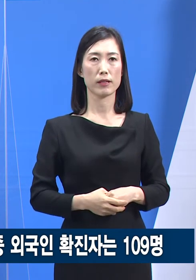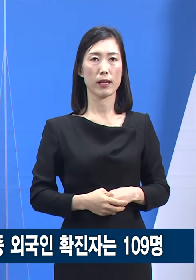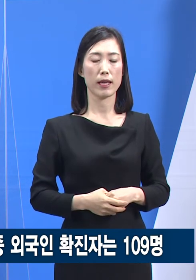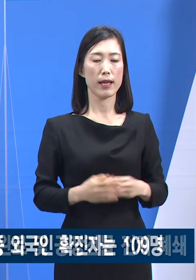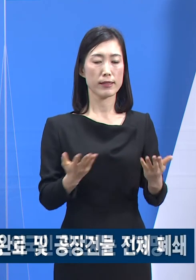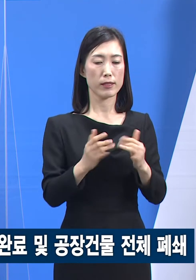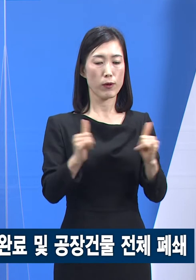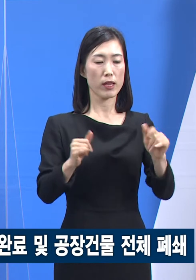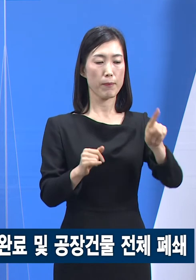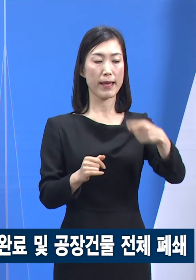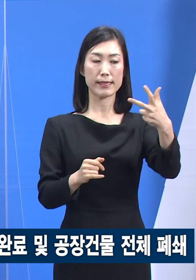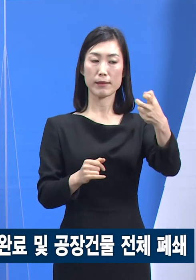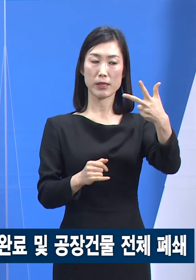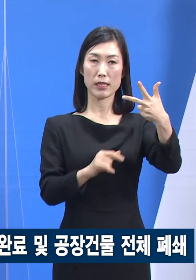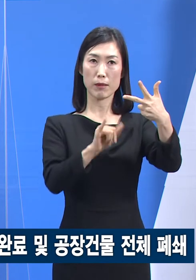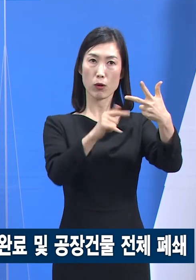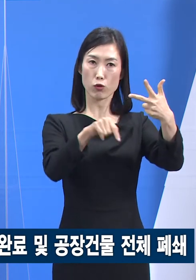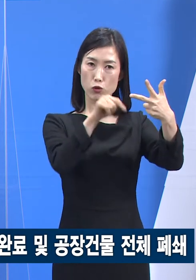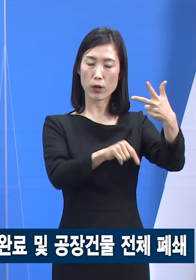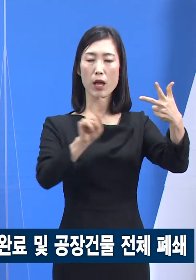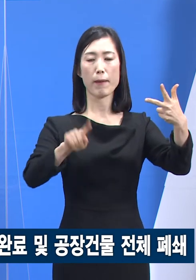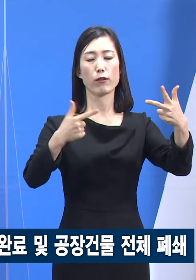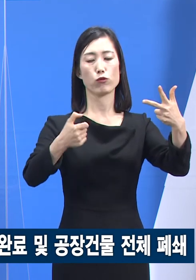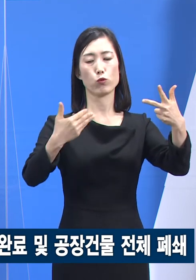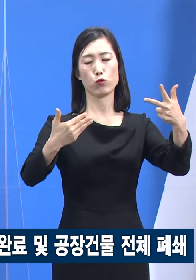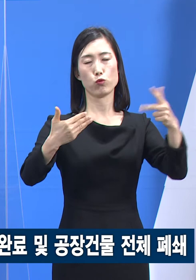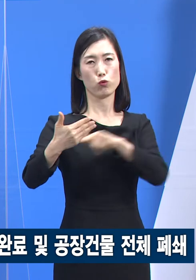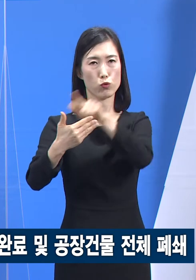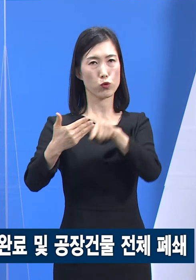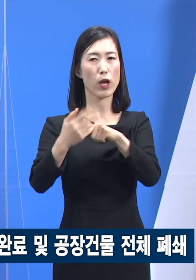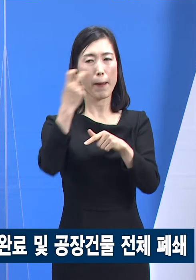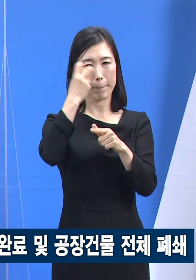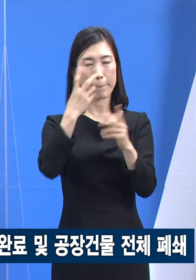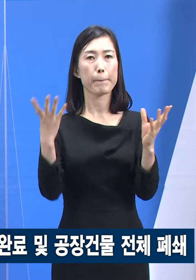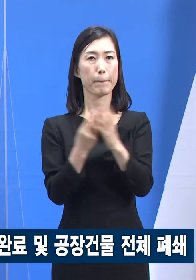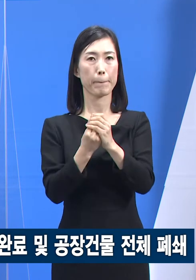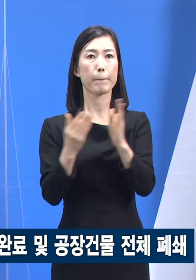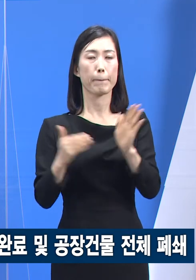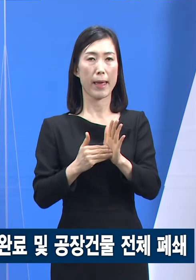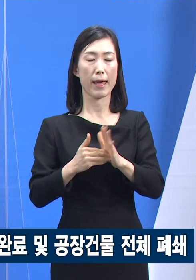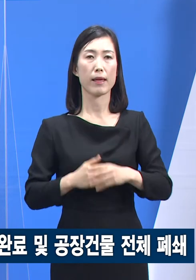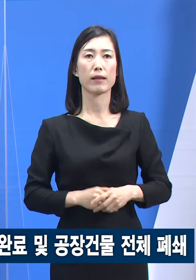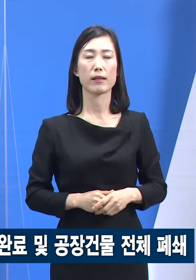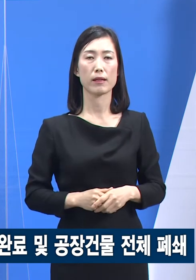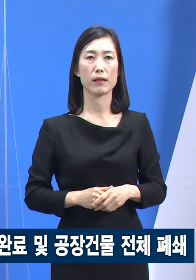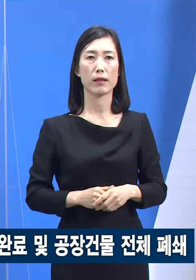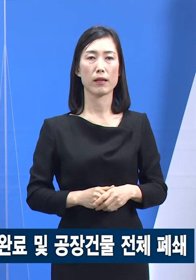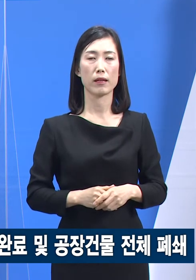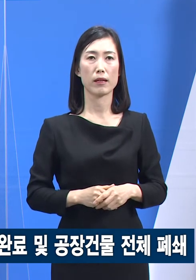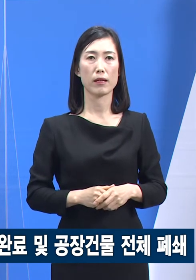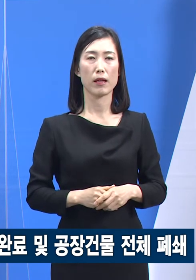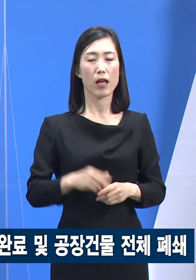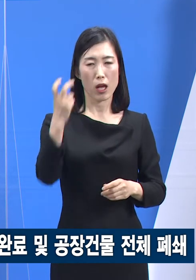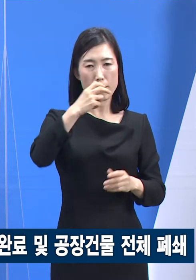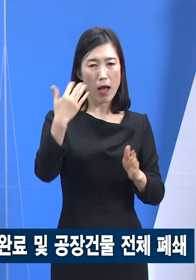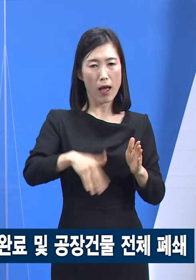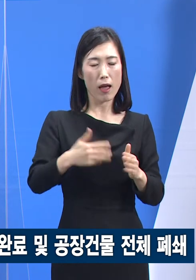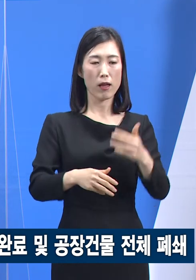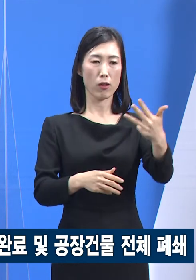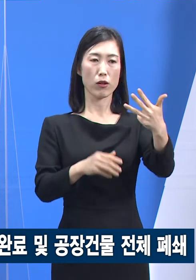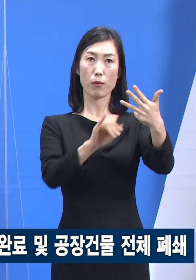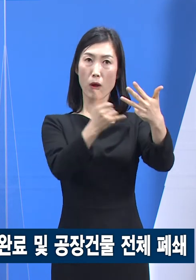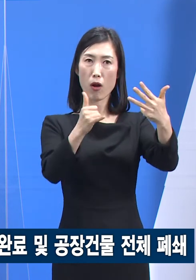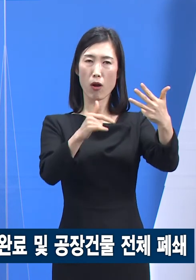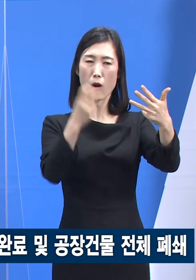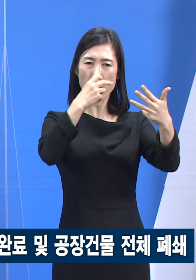직원 177명 중 169명에 대해서 점수검사가 완료된 상태입니다. 아직 검사를 하지 못한